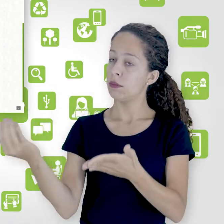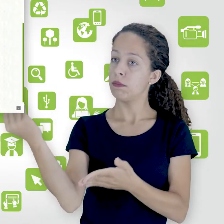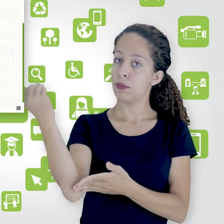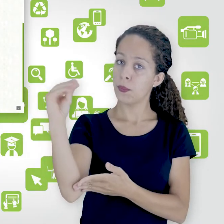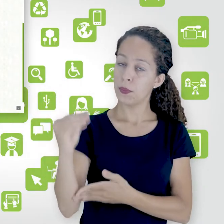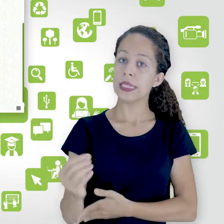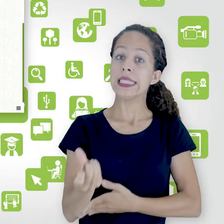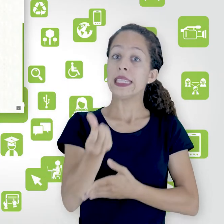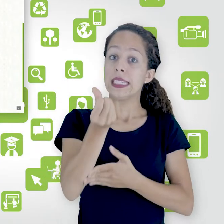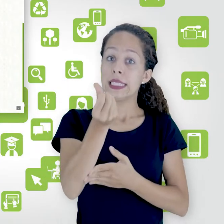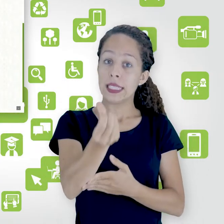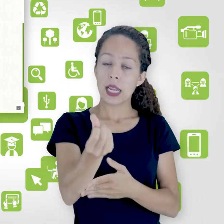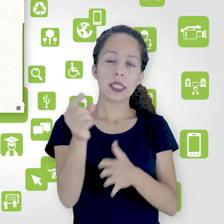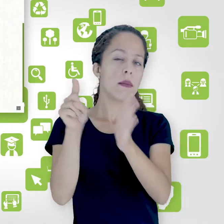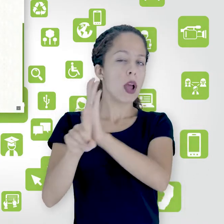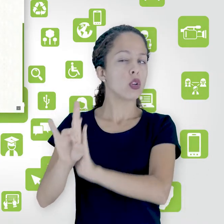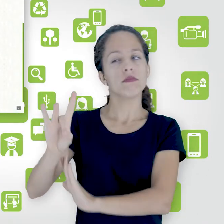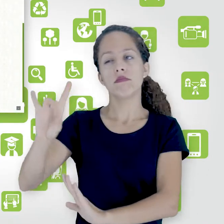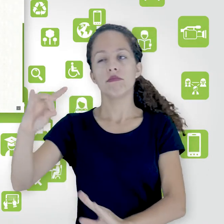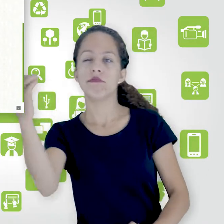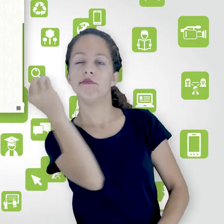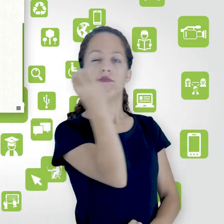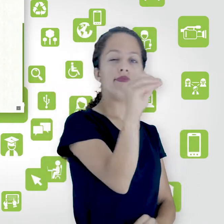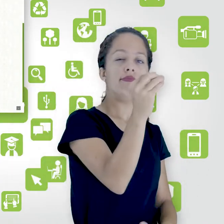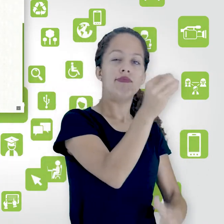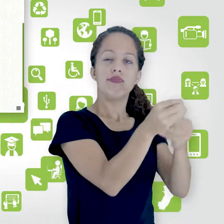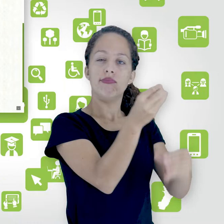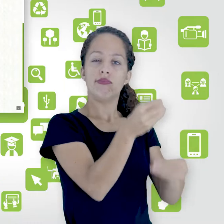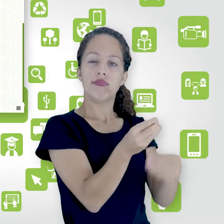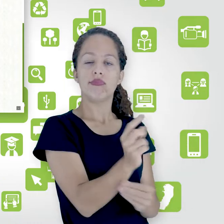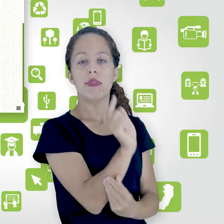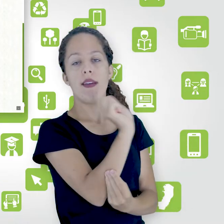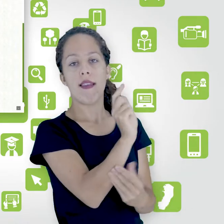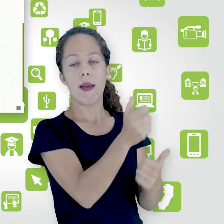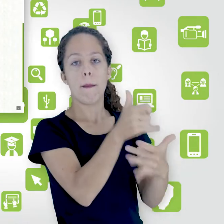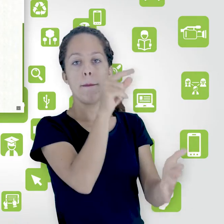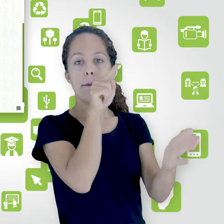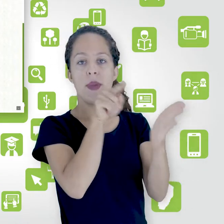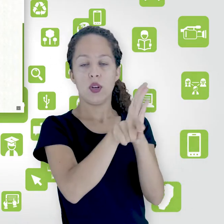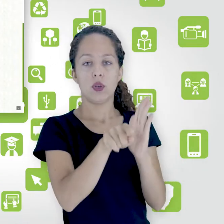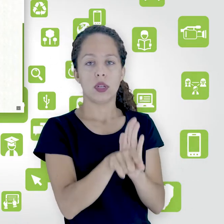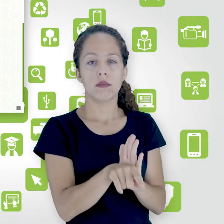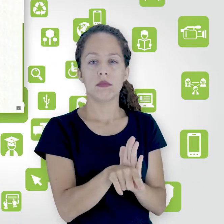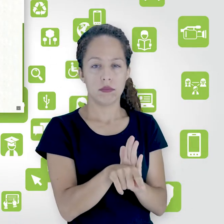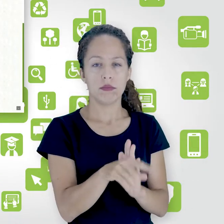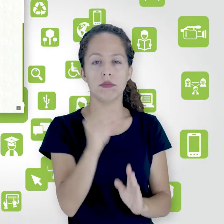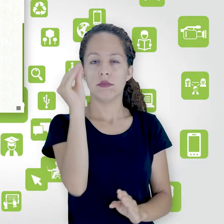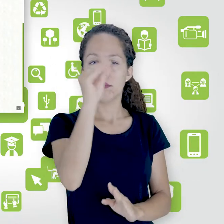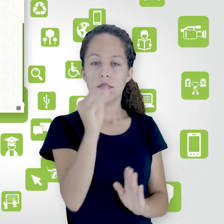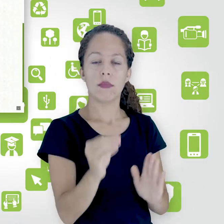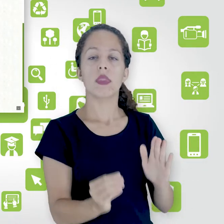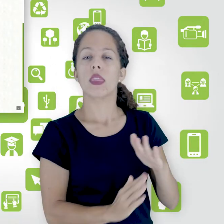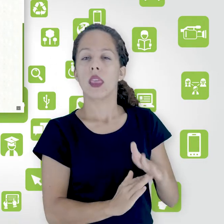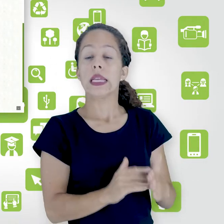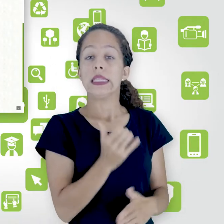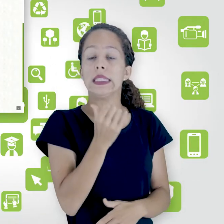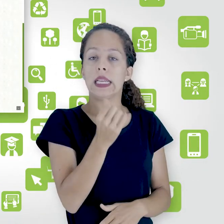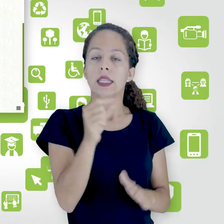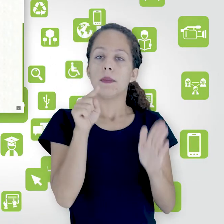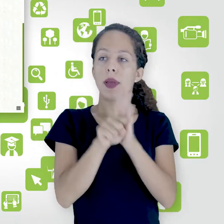aleatórias dessas 20 que eu tenho nessa categoria tema 2. Então, acrescentar 6 questões aleatórias. Eu clico em